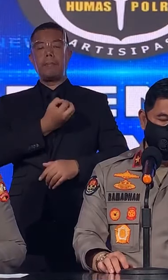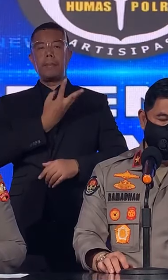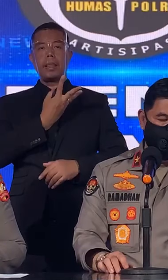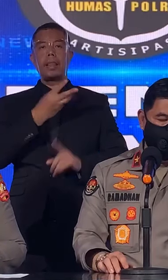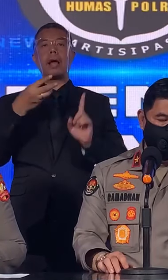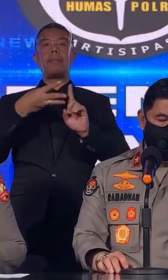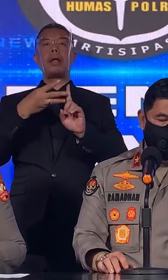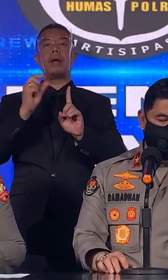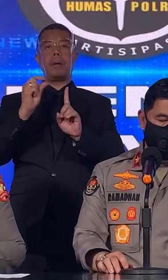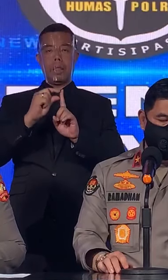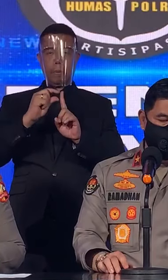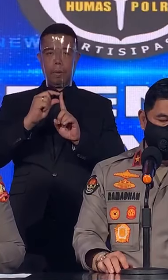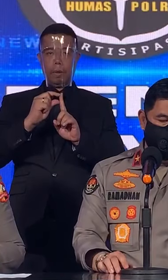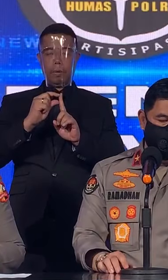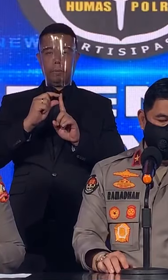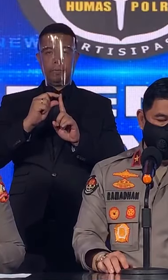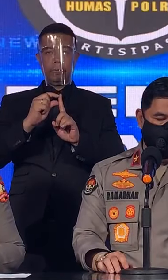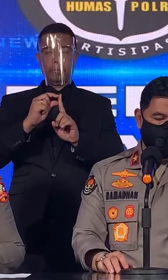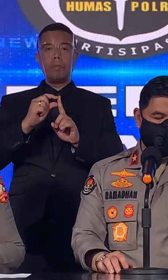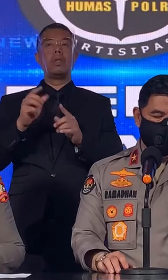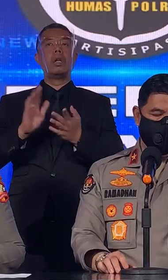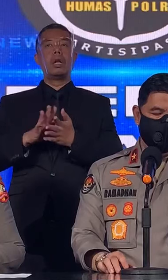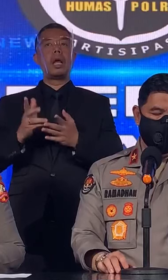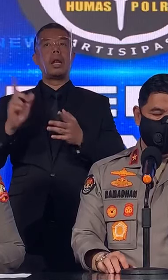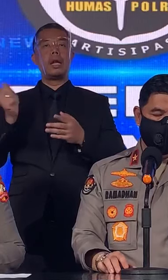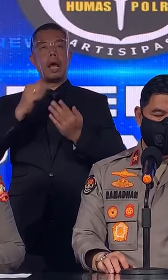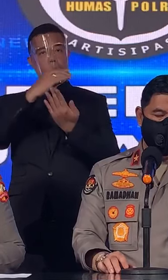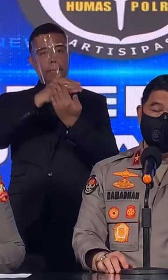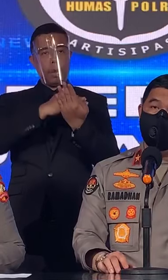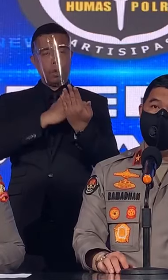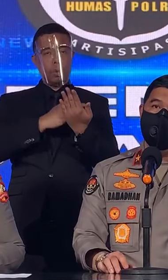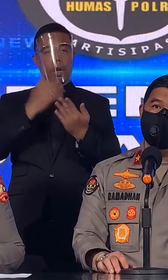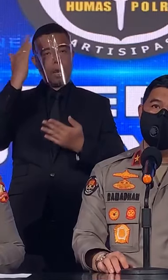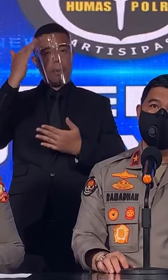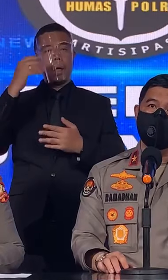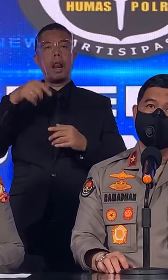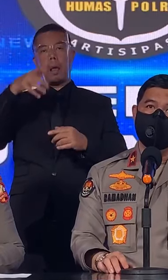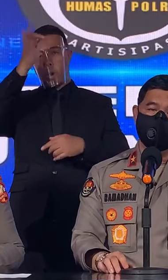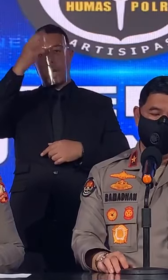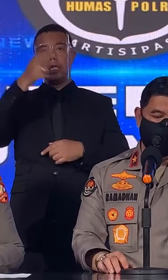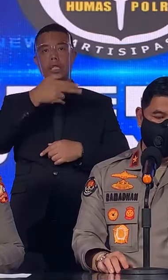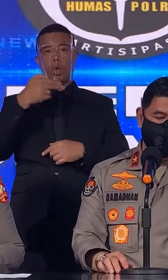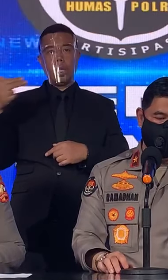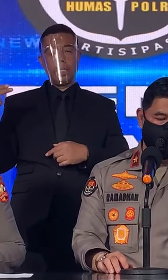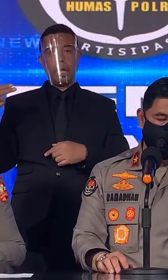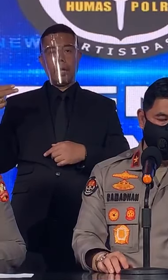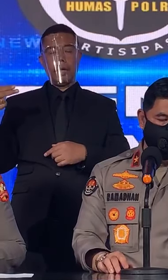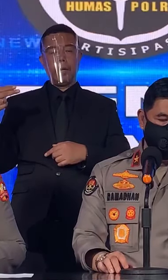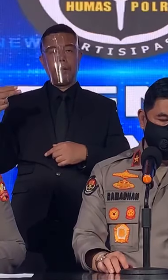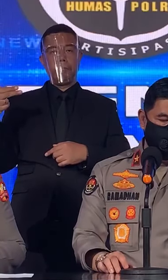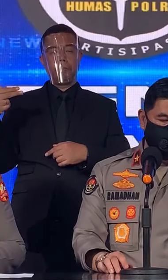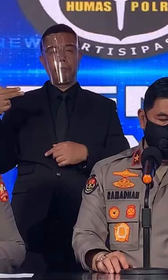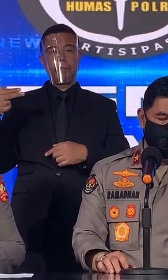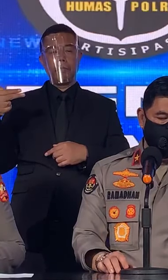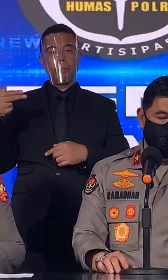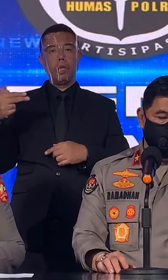Bayangkara dan berdasarkan peraturan Kepala Kepulisian Negara Republik Indonesia